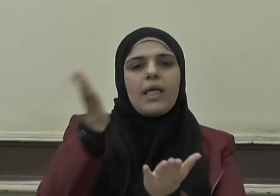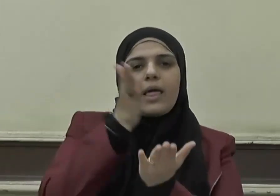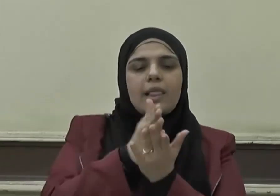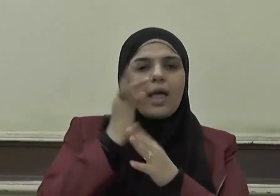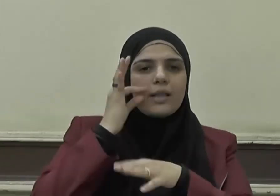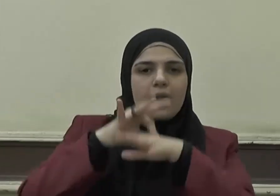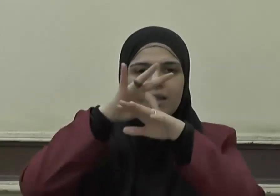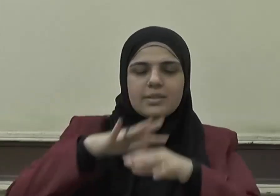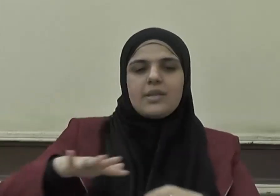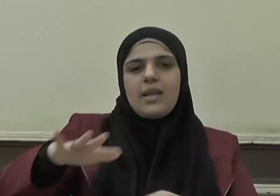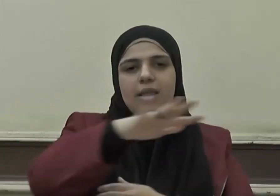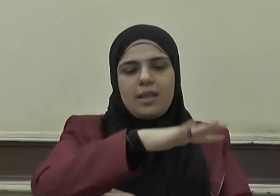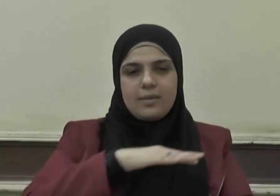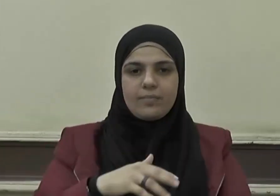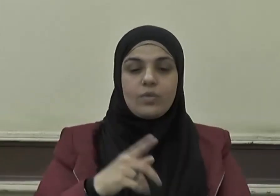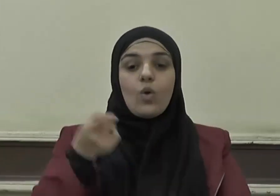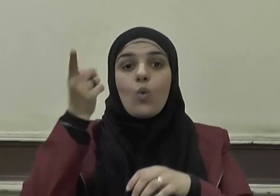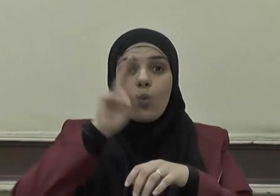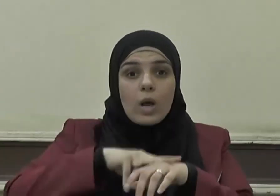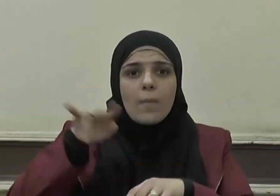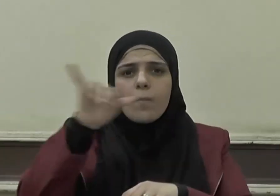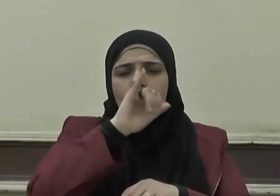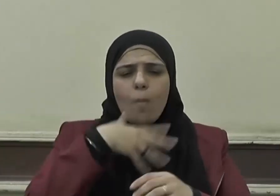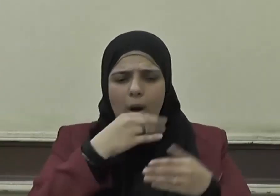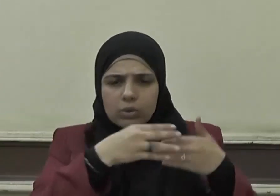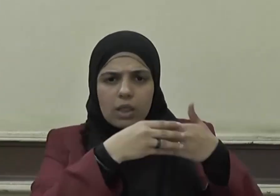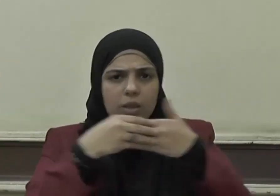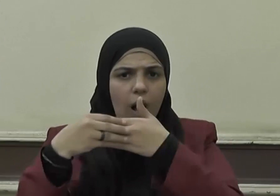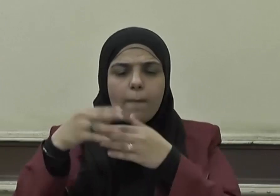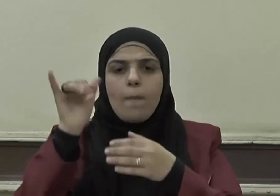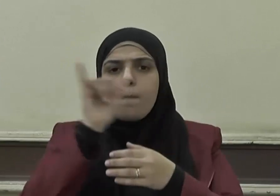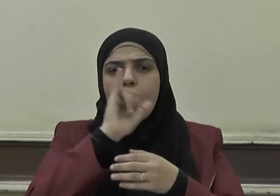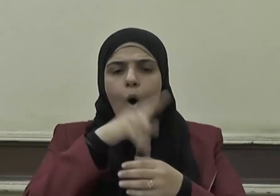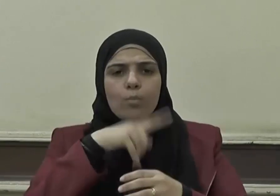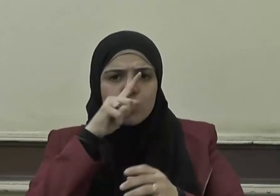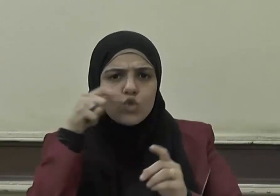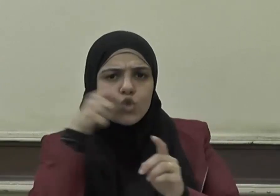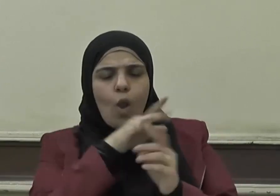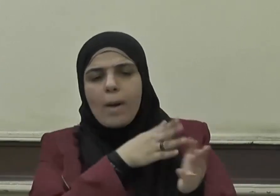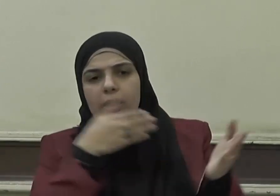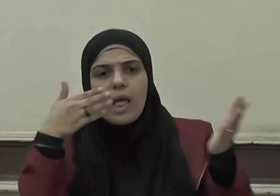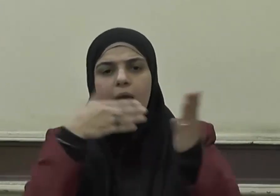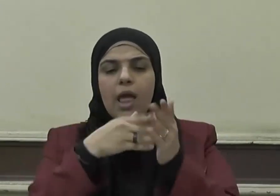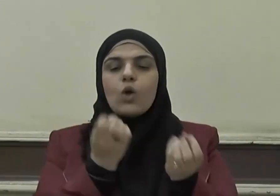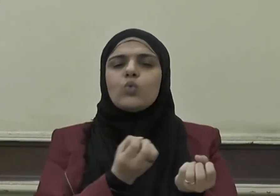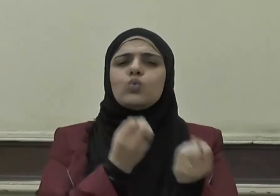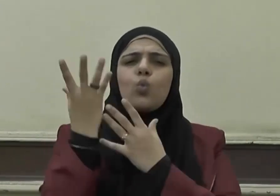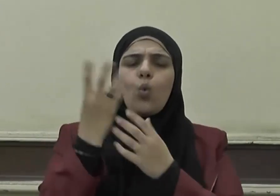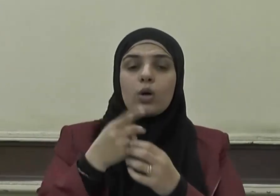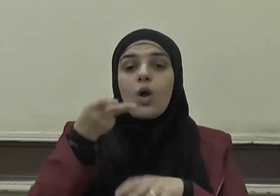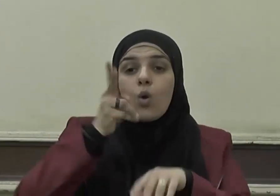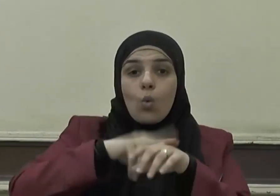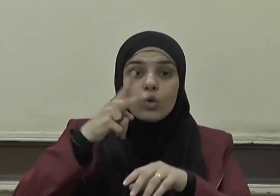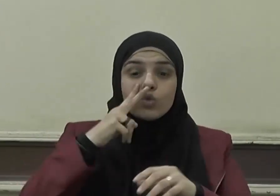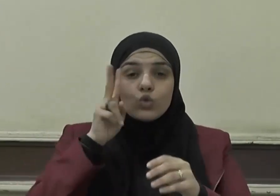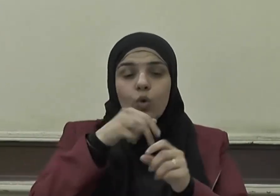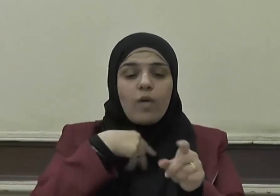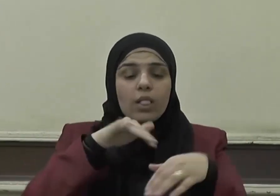البشر والأخذ بأيديهم من الظلمات إلى النور ومن طريق الهلاك إلى